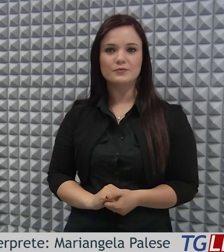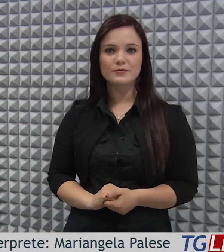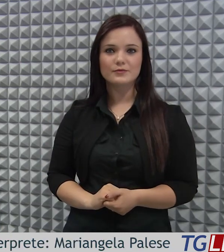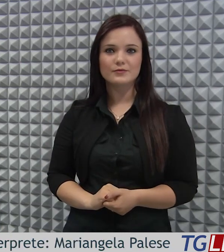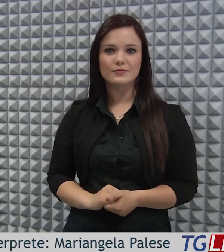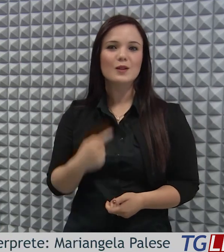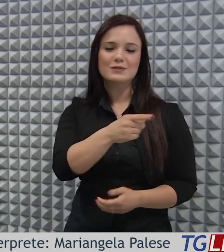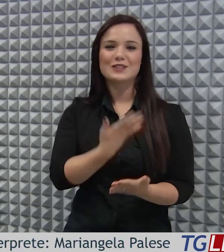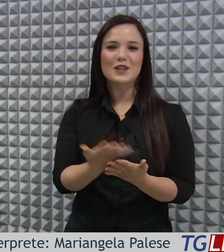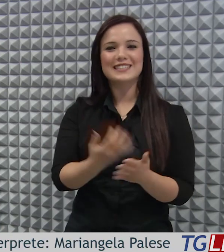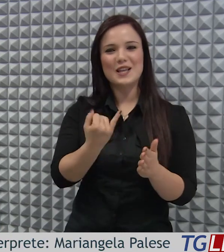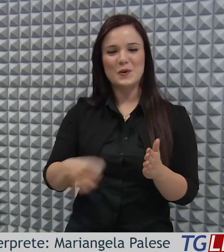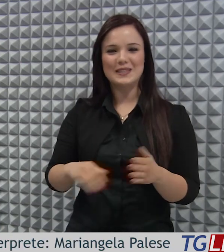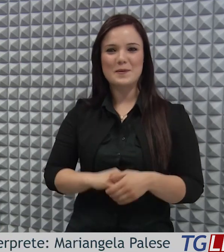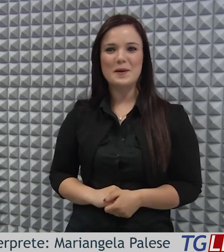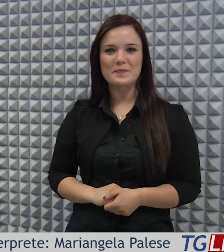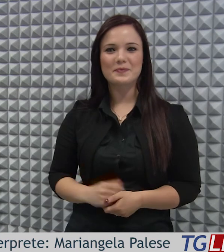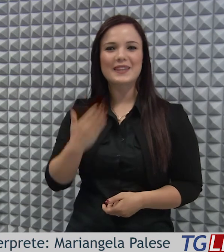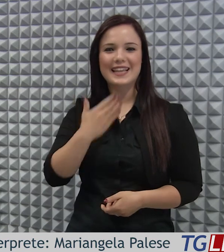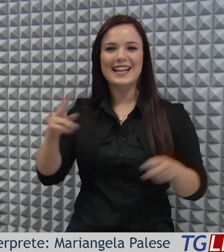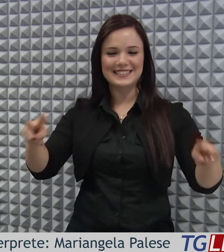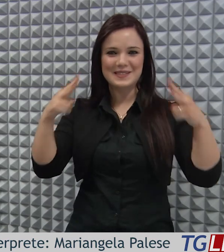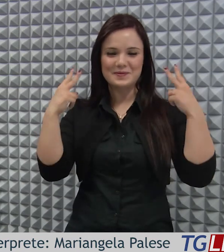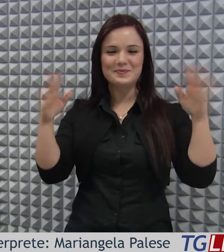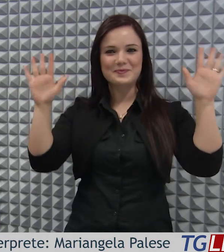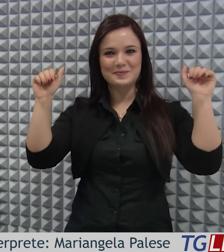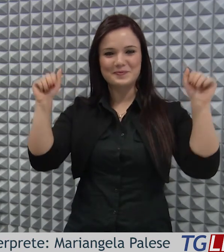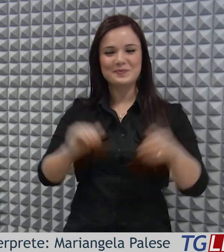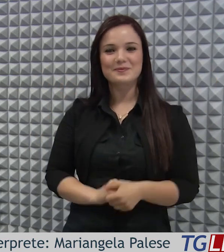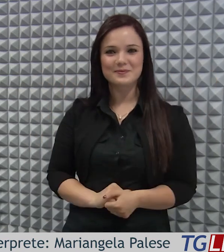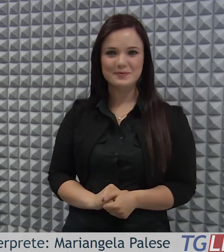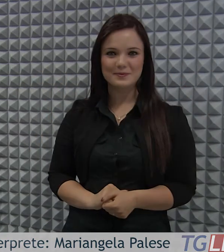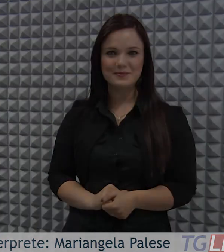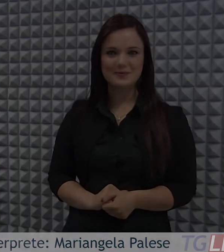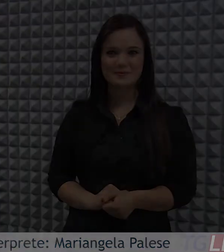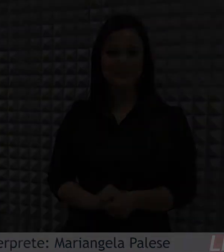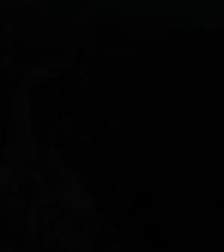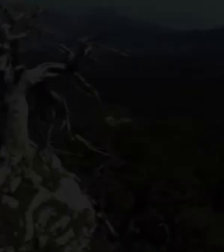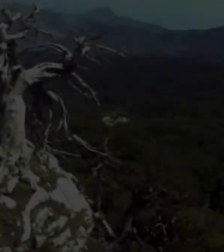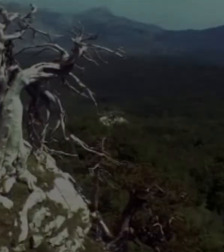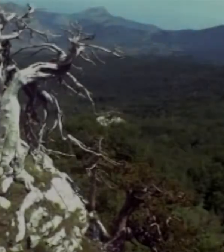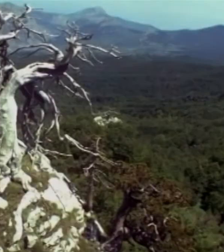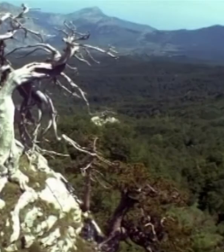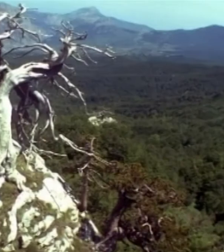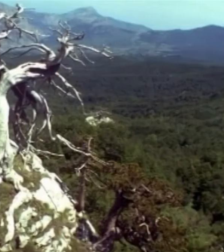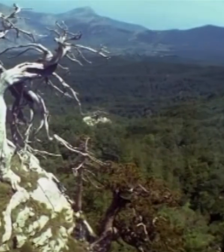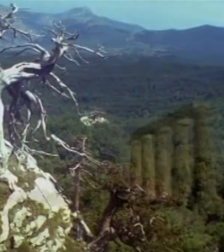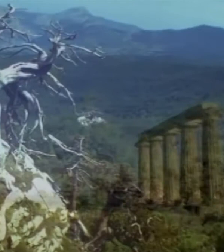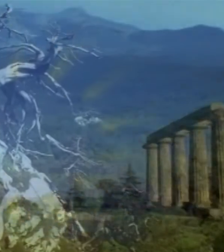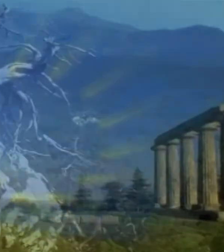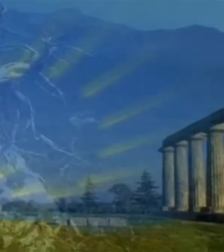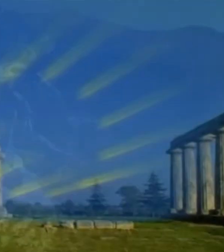Ed era questa l'ultima notizia. Grazie a quanti ci hanno seguito. Grazie